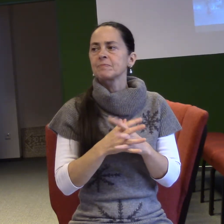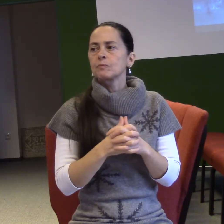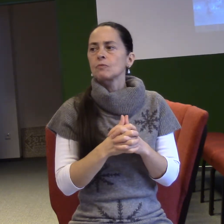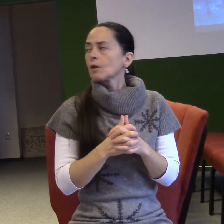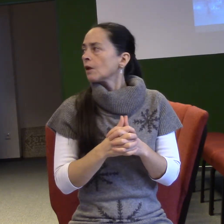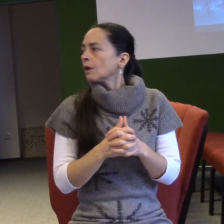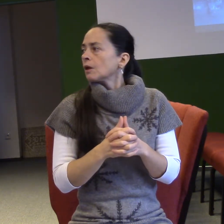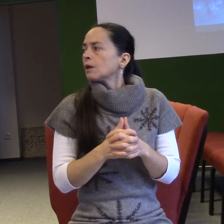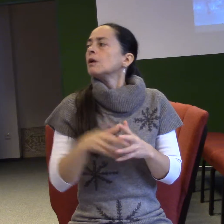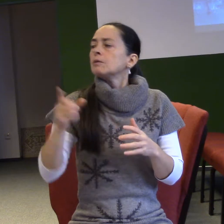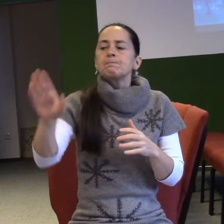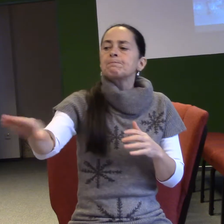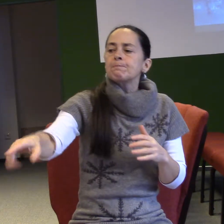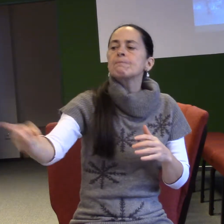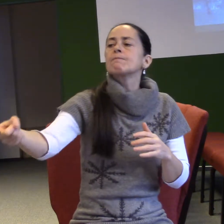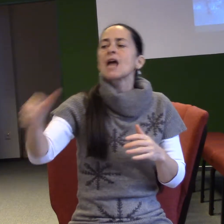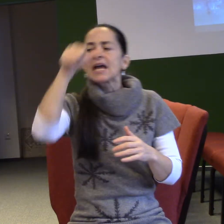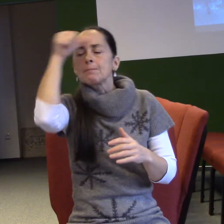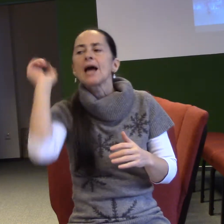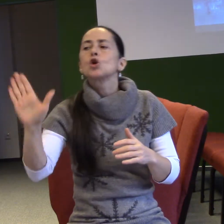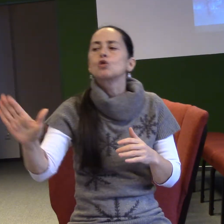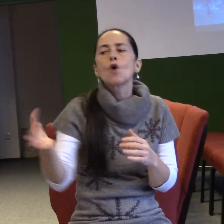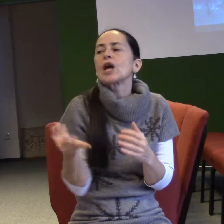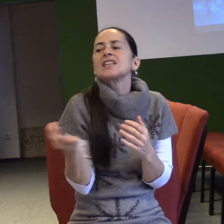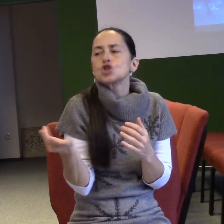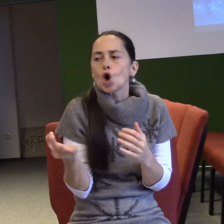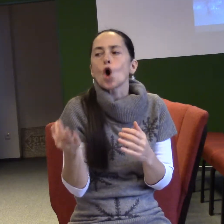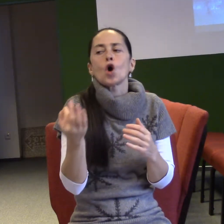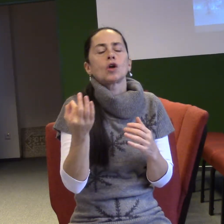prosím tě, celou větou svoje jméno. Jmenuji se Tomáš Galda.